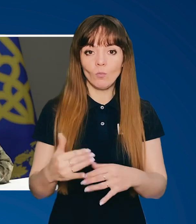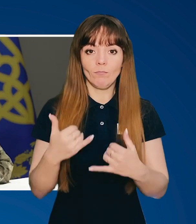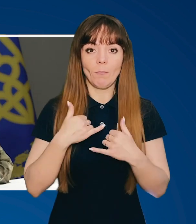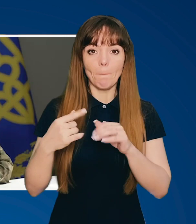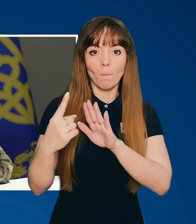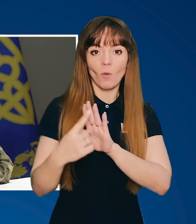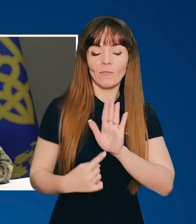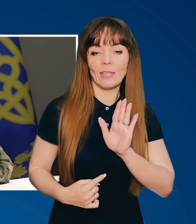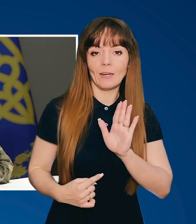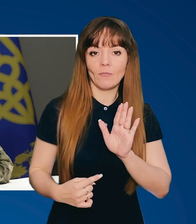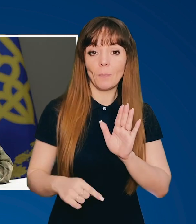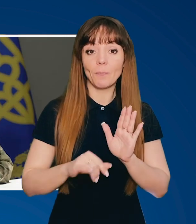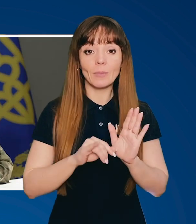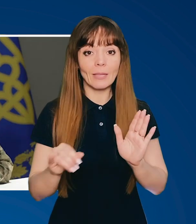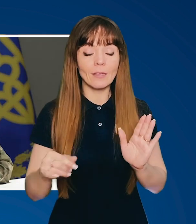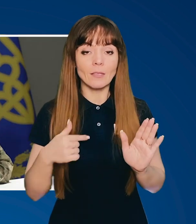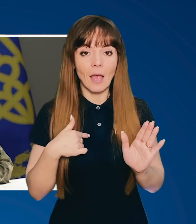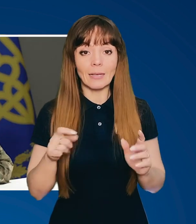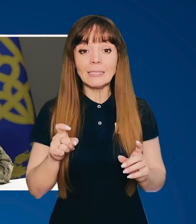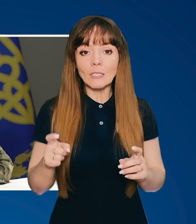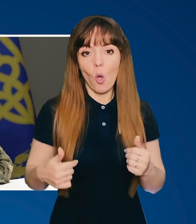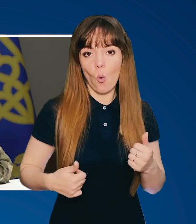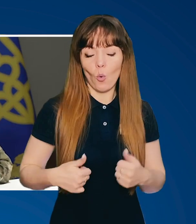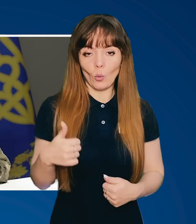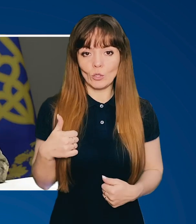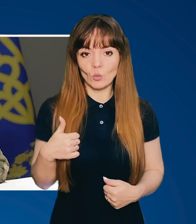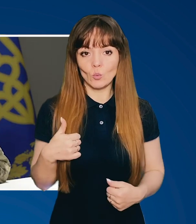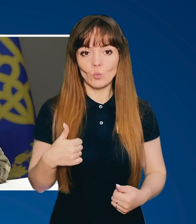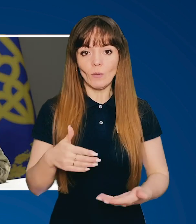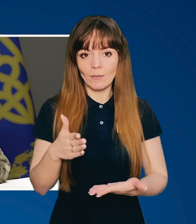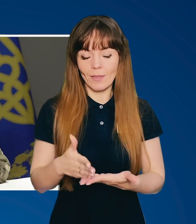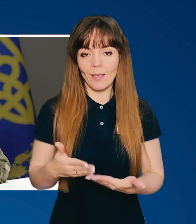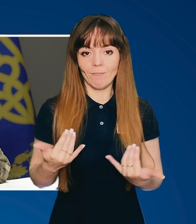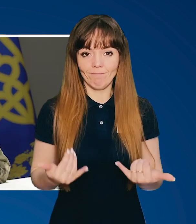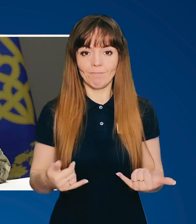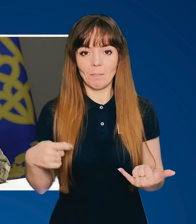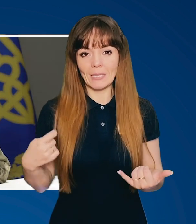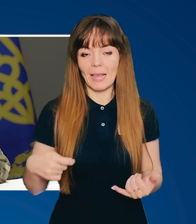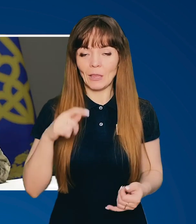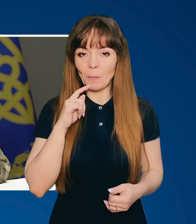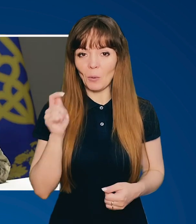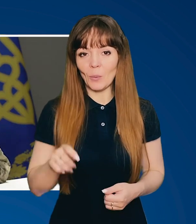мені повірив. І я з гордістю є президентом України.